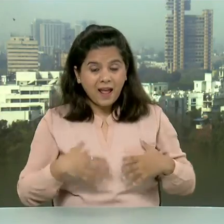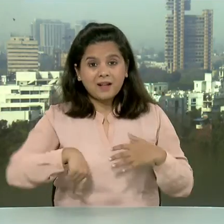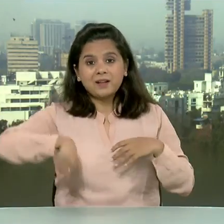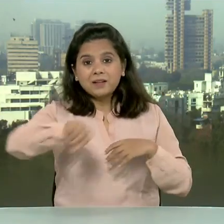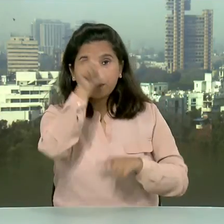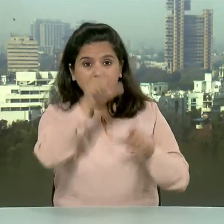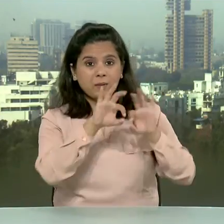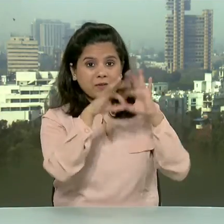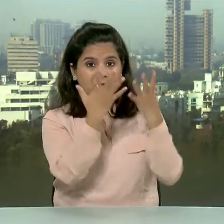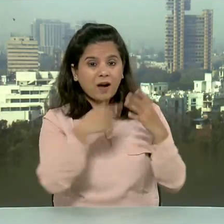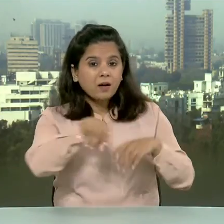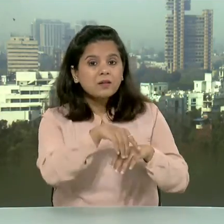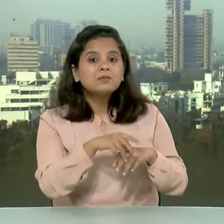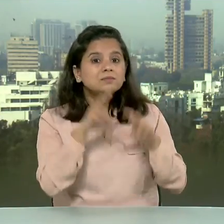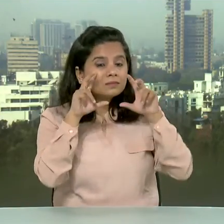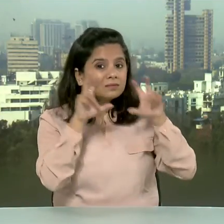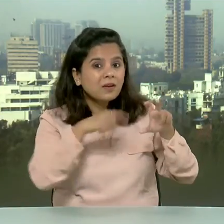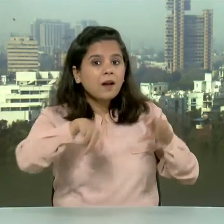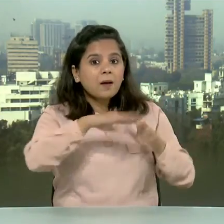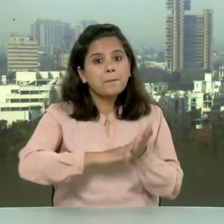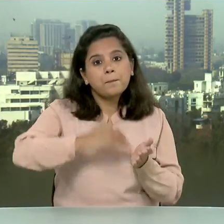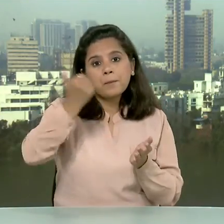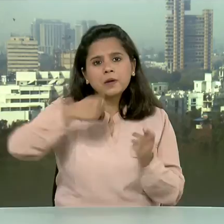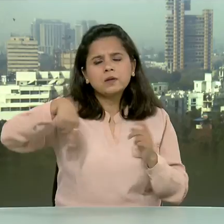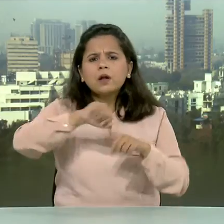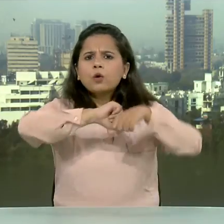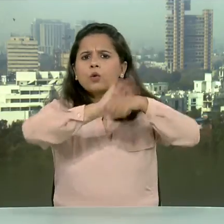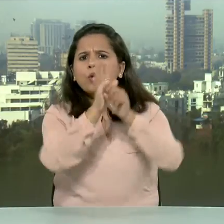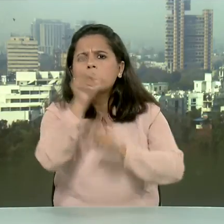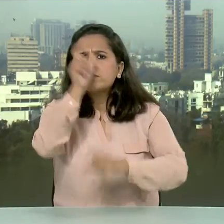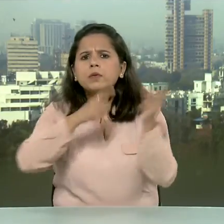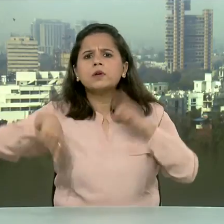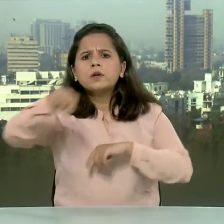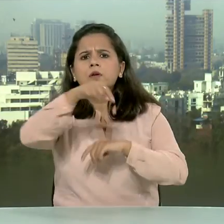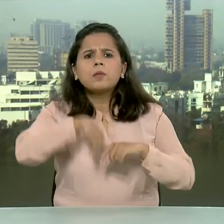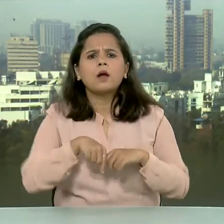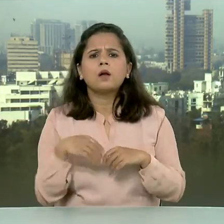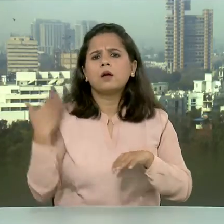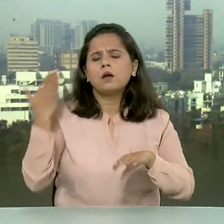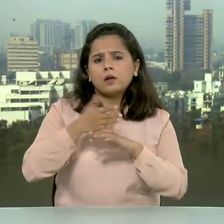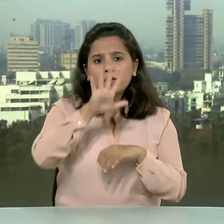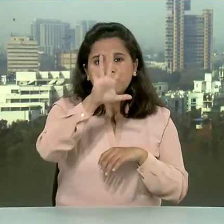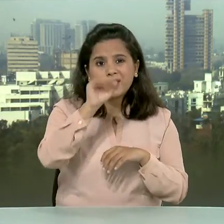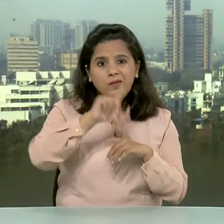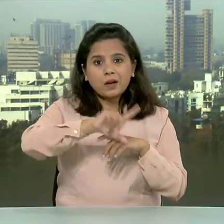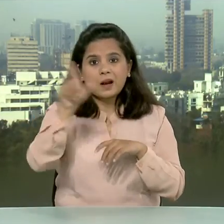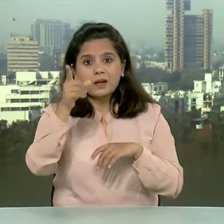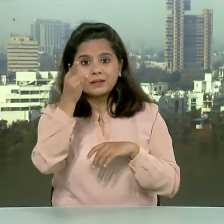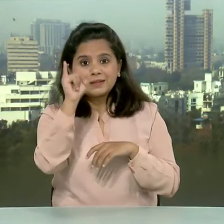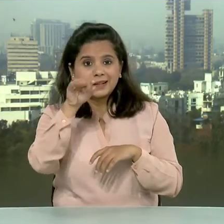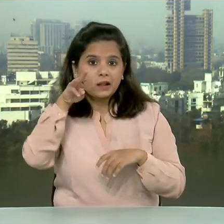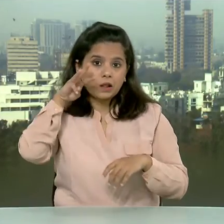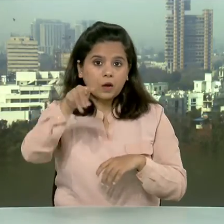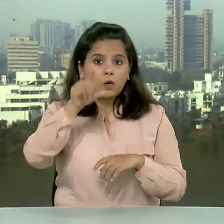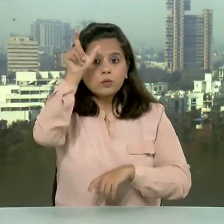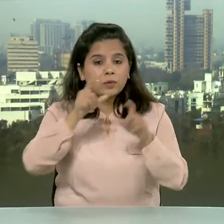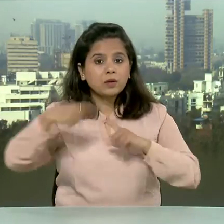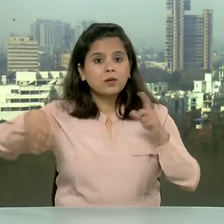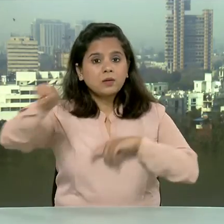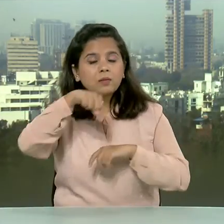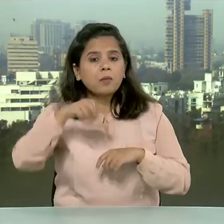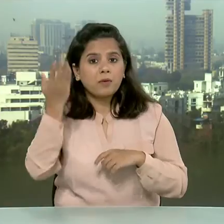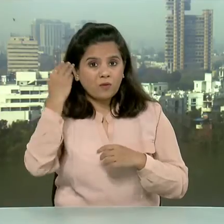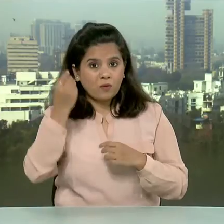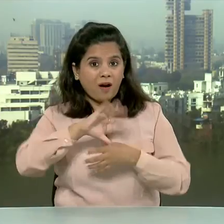मताबिक देश में कोरोना वाइरस महमारी से संक्रमित लोगों में से अब तक 50,16,000 से जादा मरीज